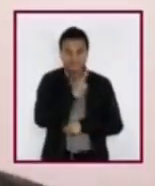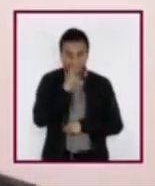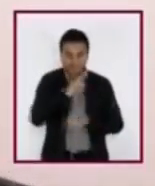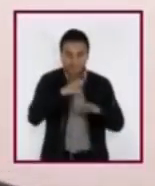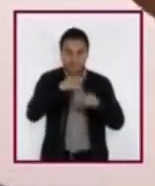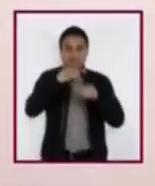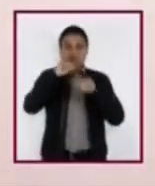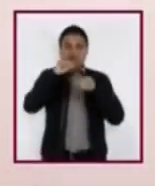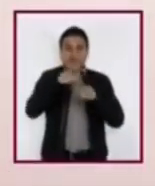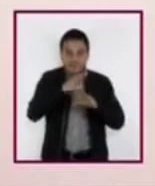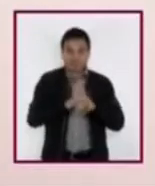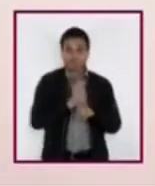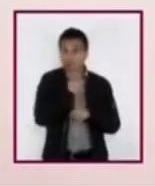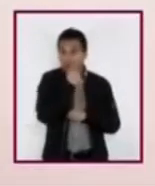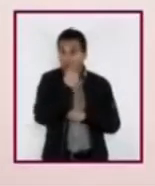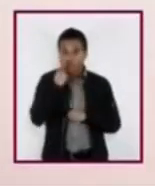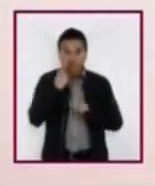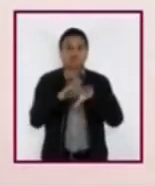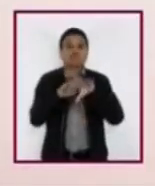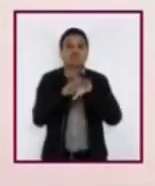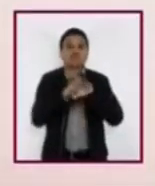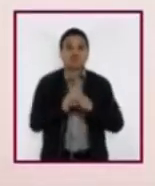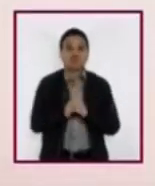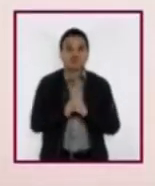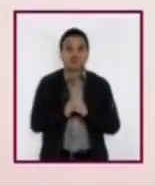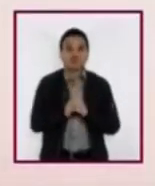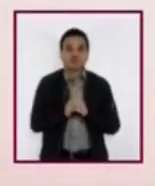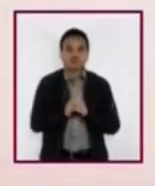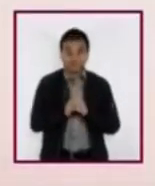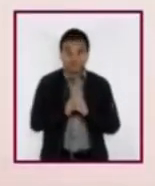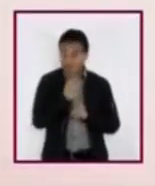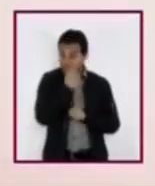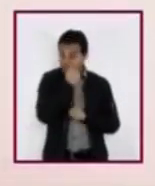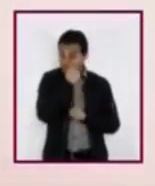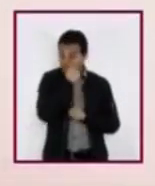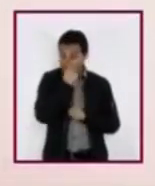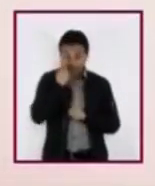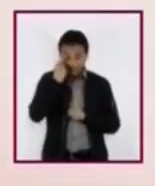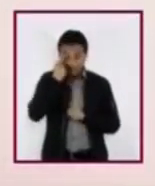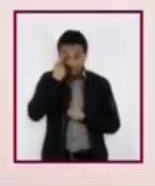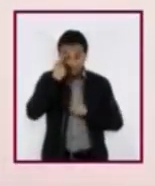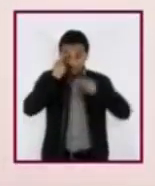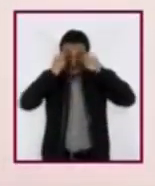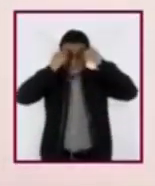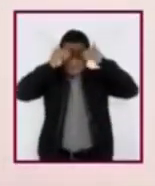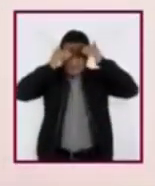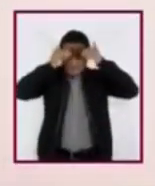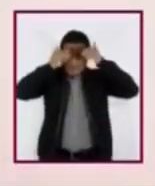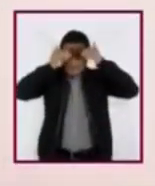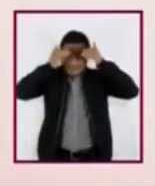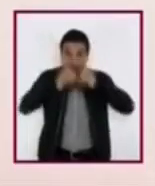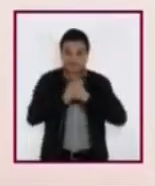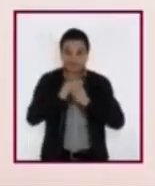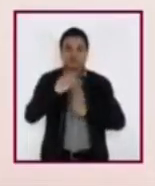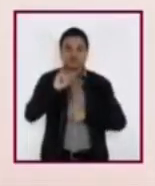Subamos a los ojos. Sientan si tiemblan sus párpados por la curiosidad de querer abrir los ojos.